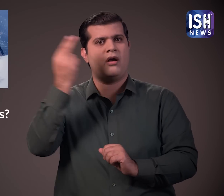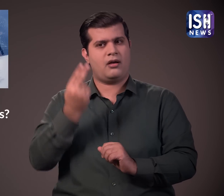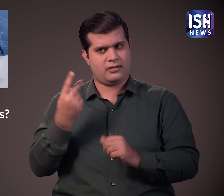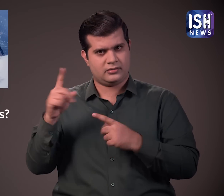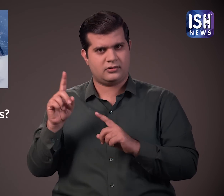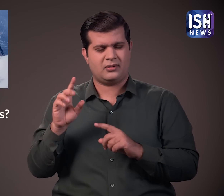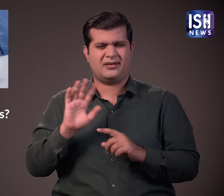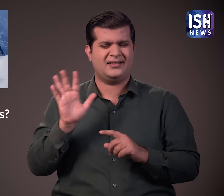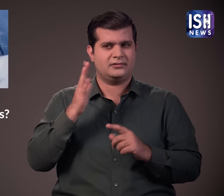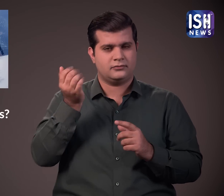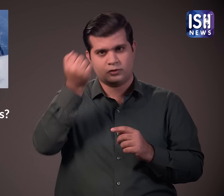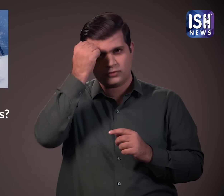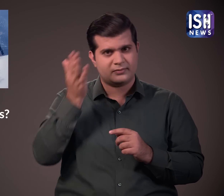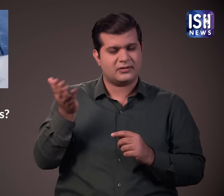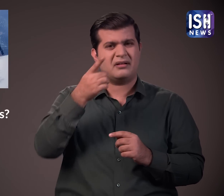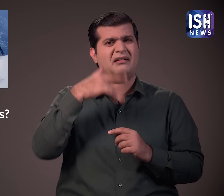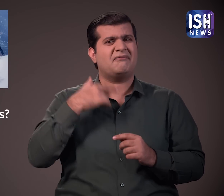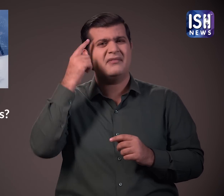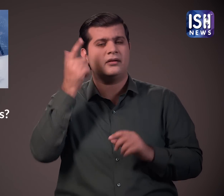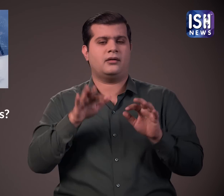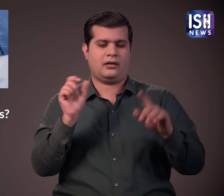यह आपको लगता है कि यह पागलपन है, हमें कमेंस में बताइए